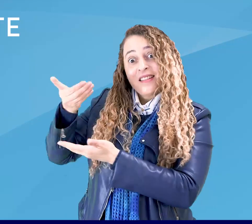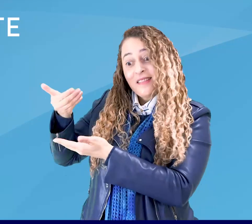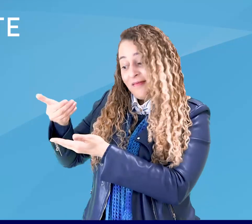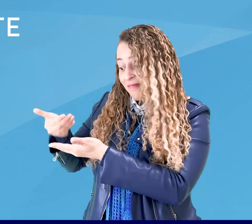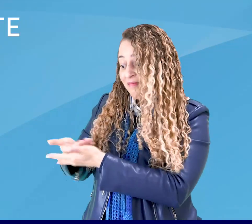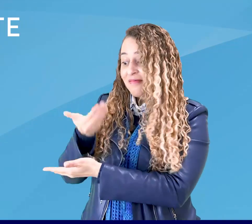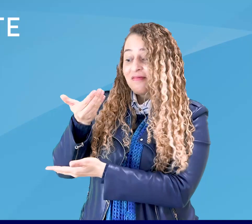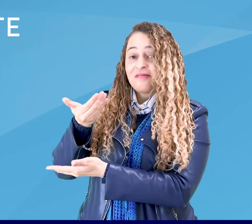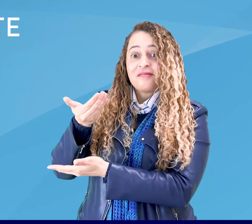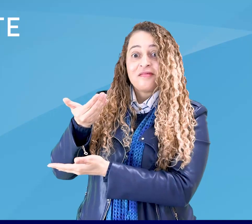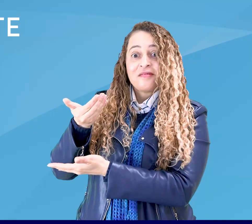Abacate.